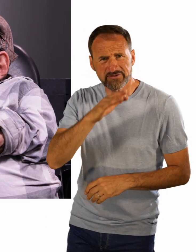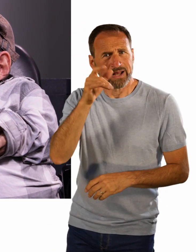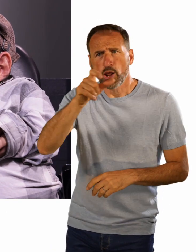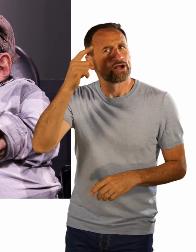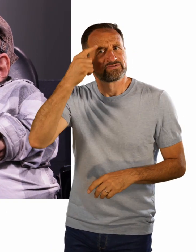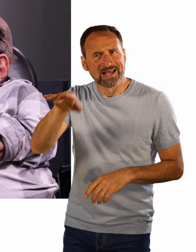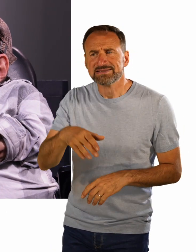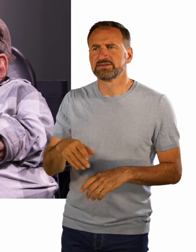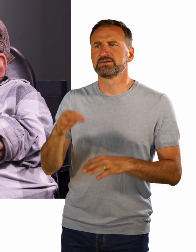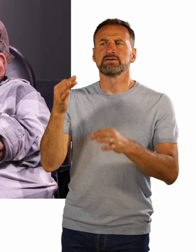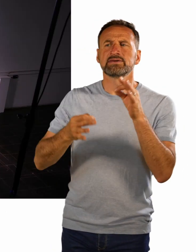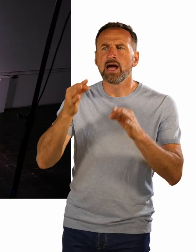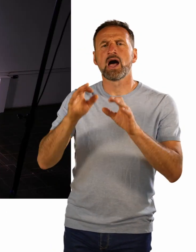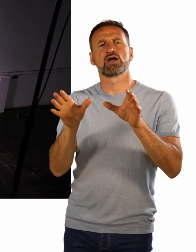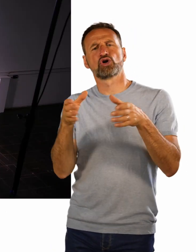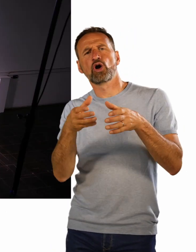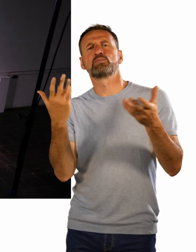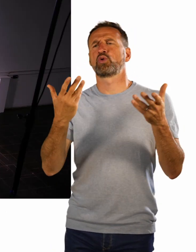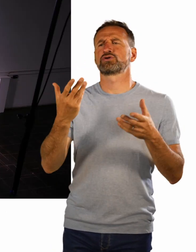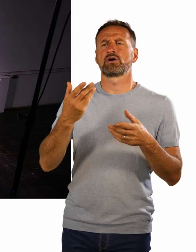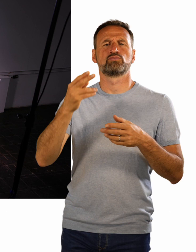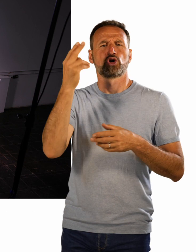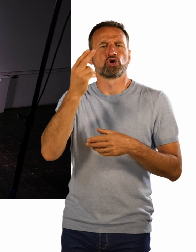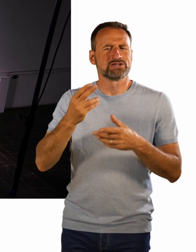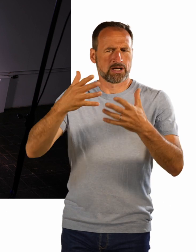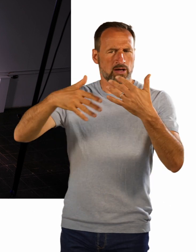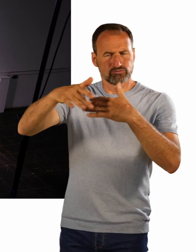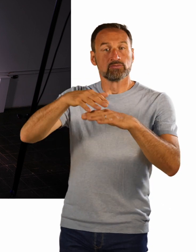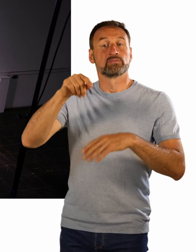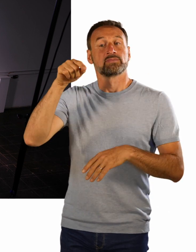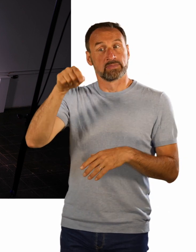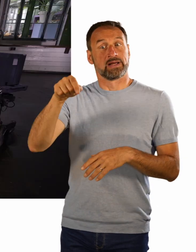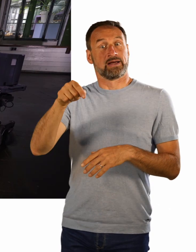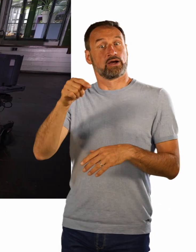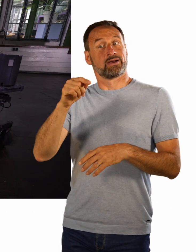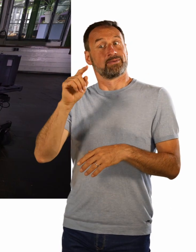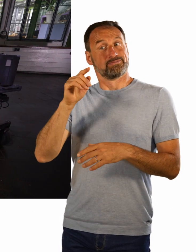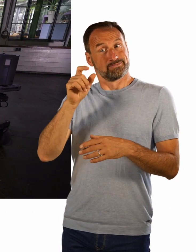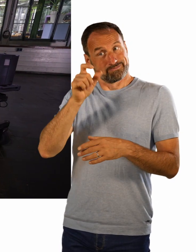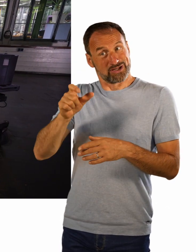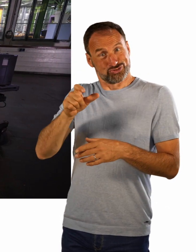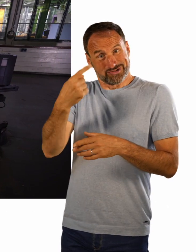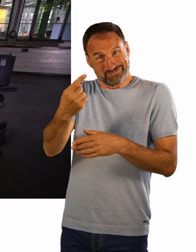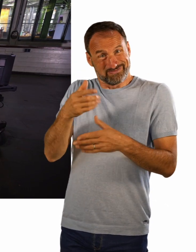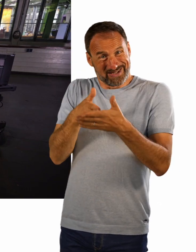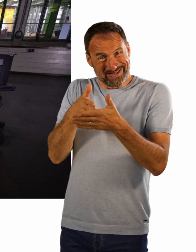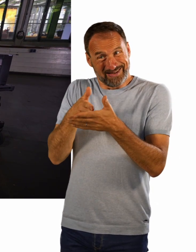behinderten KünstlerInnen sehr häufig in Werkstattkontexten stattfinden und dann weniger als den Mindestlohn verdienen